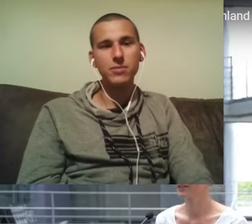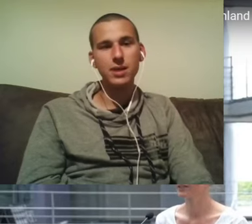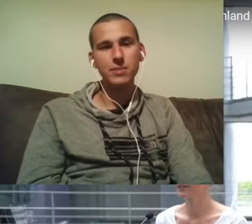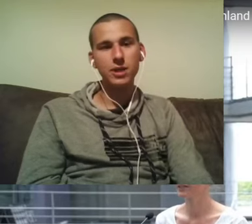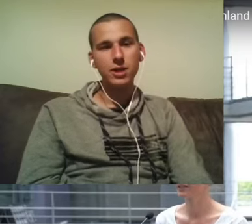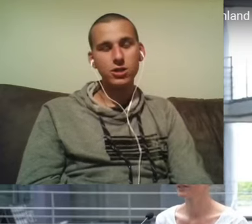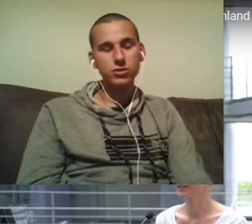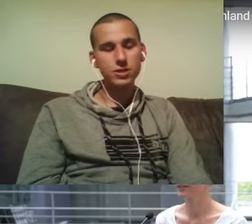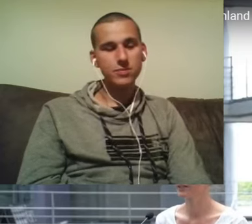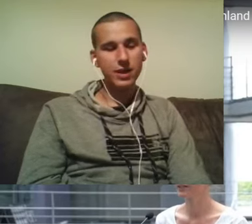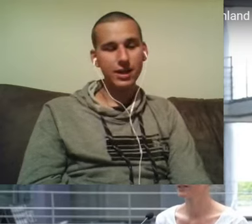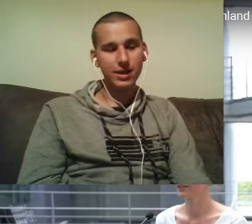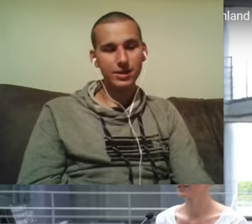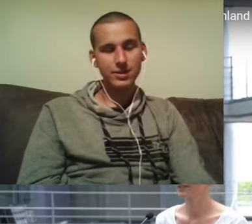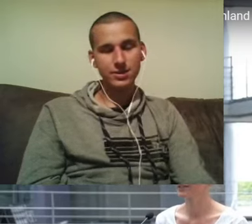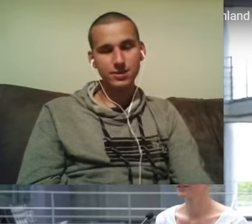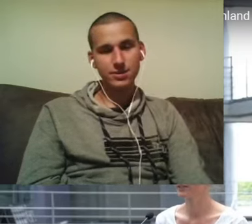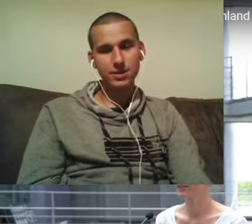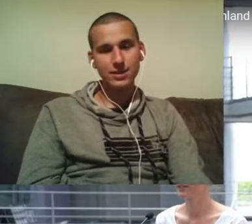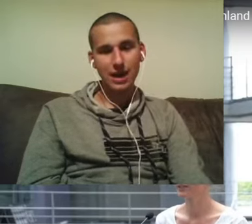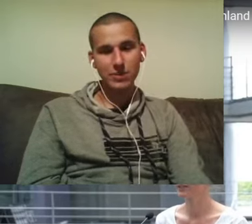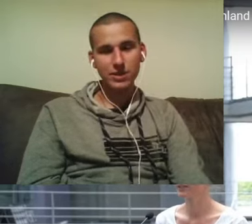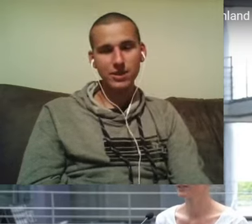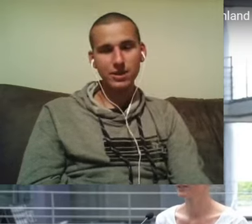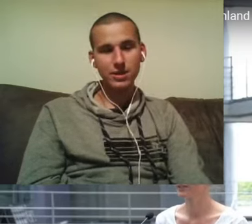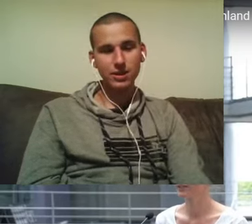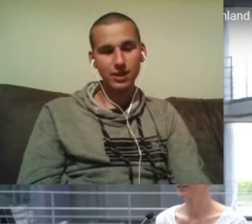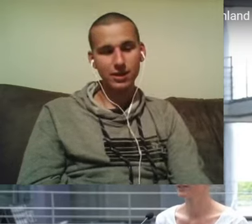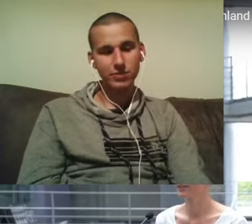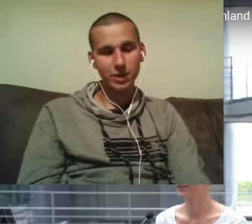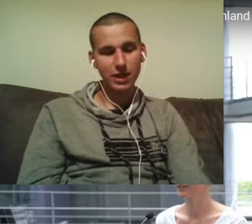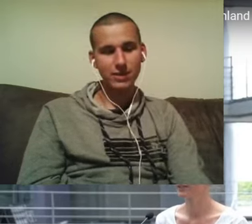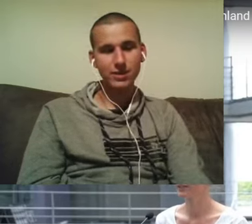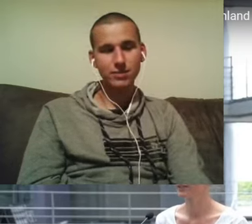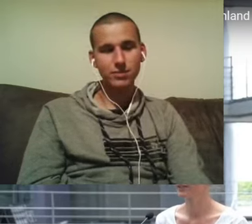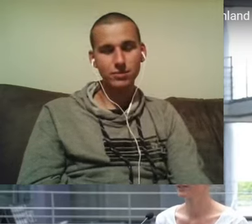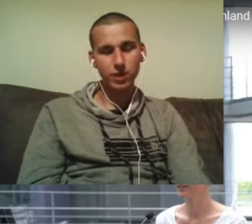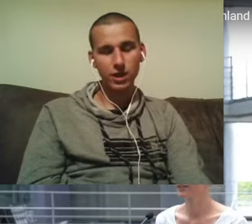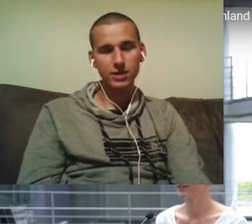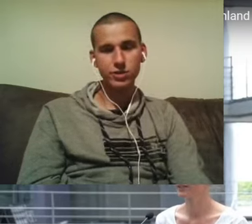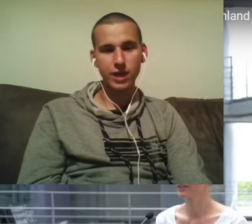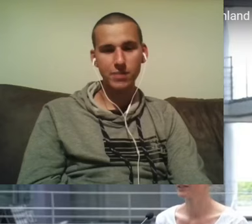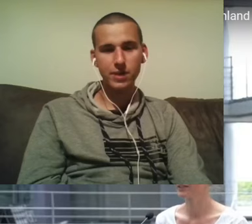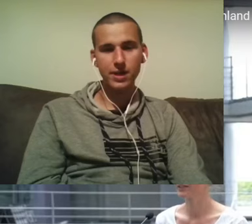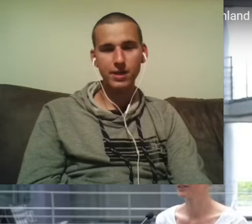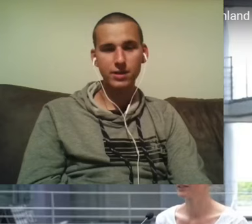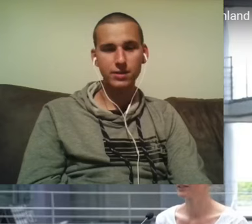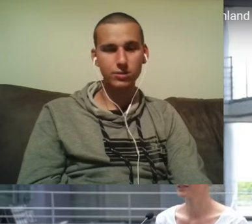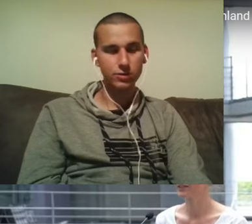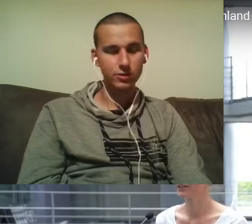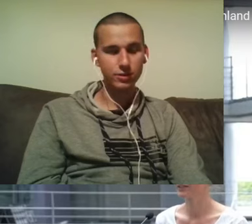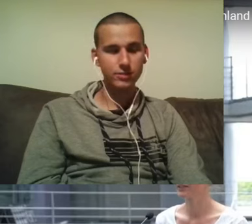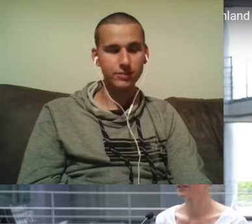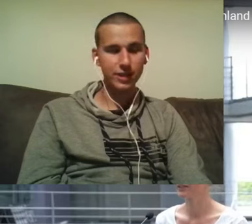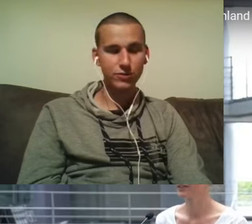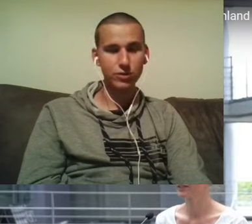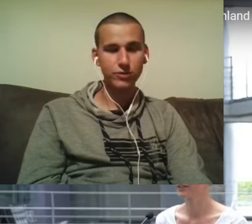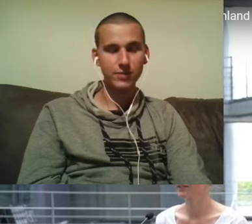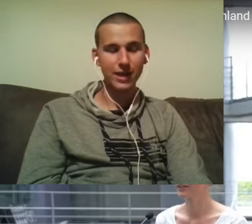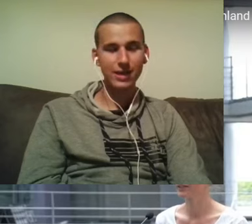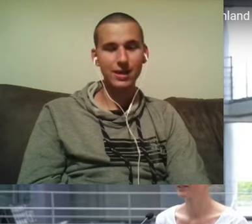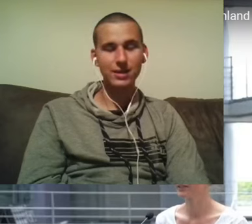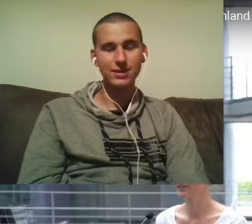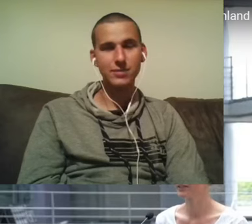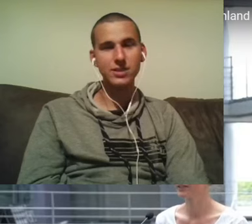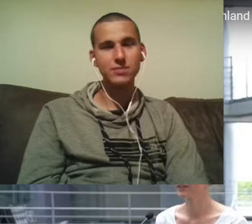wenn ihr es nicht mitbekommen habt. Stürzenberger ist ein Islamkritiker, ein relativ bekannter, ein relativ streitbarer und der